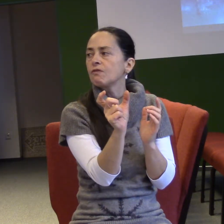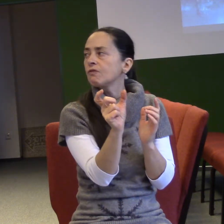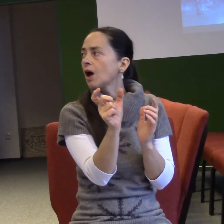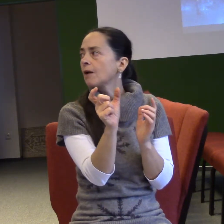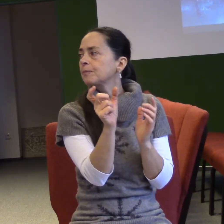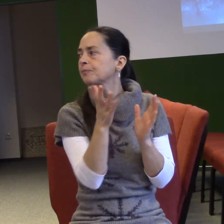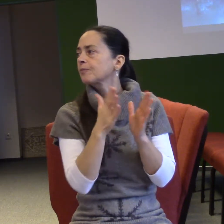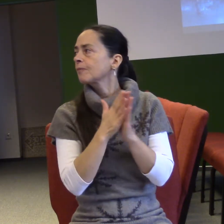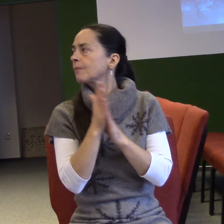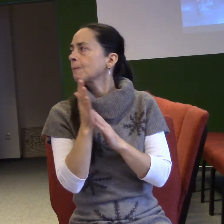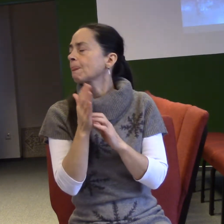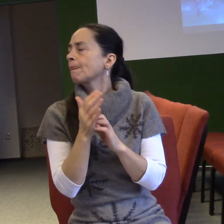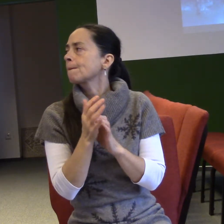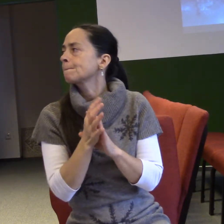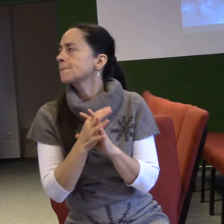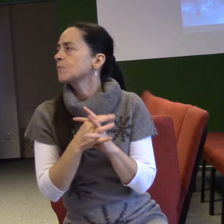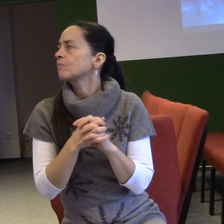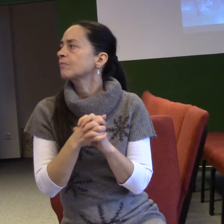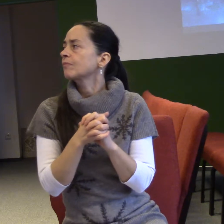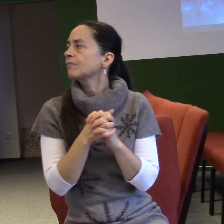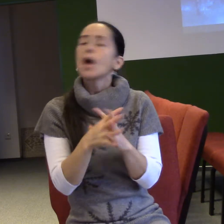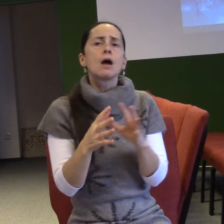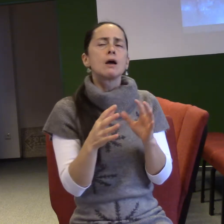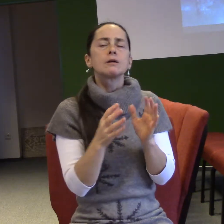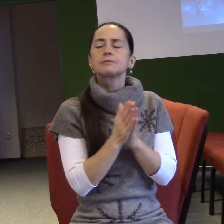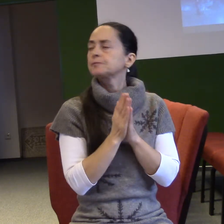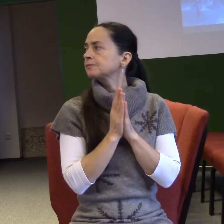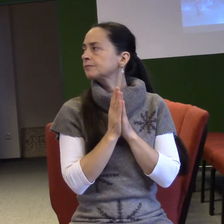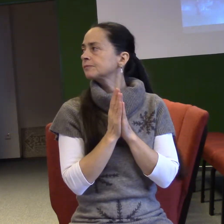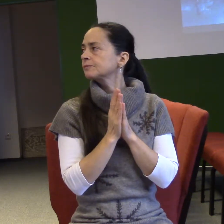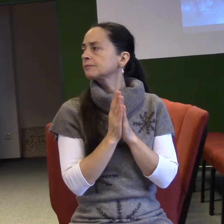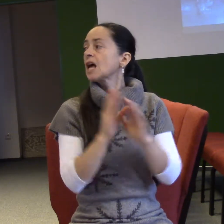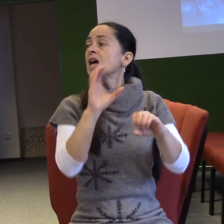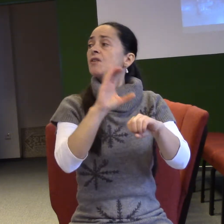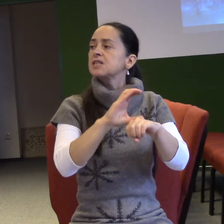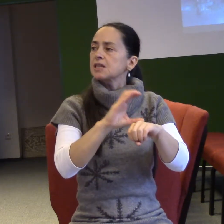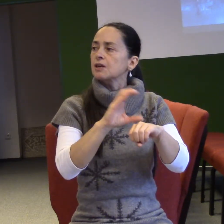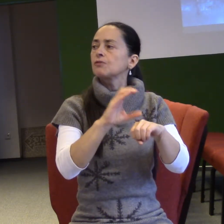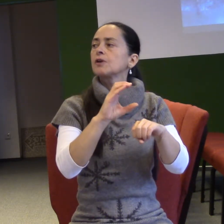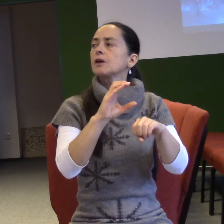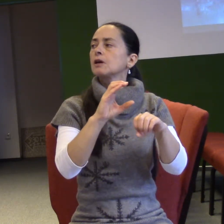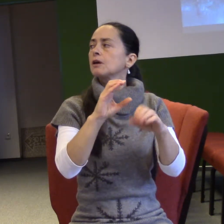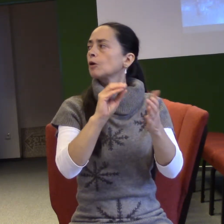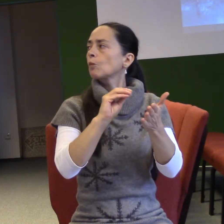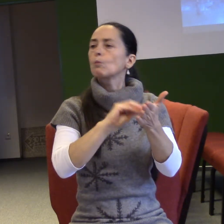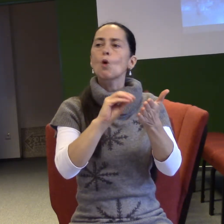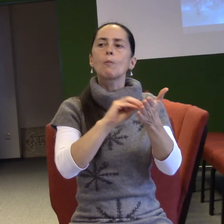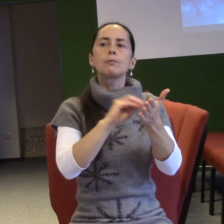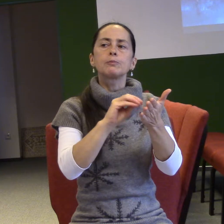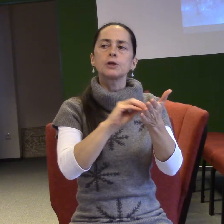Děkuju. Ale že máme perfektní jako lidi ve sborech, že jako to popíšeme, co chceme říct. Oni nám řekl, co to slovo je, takže jako je